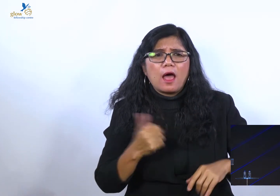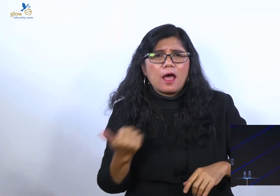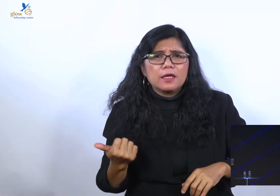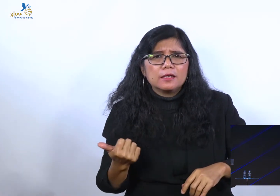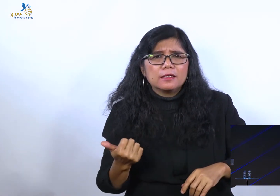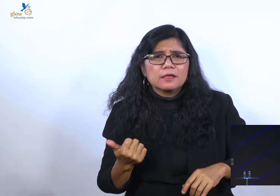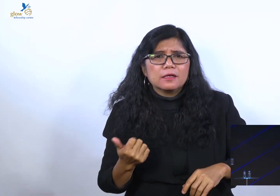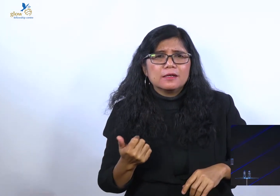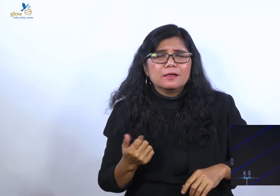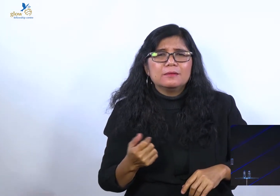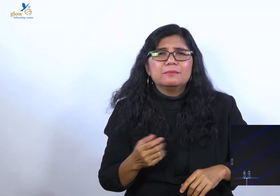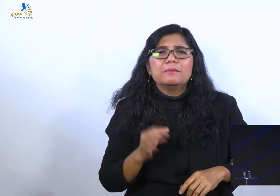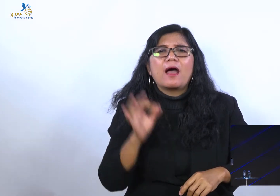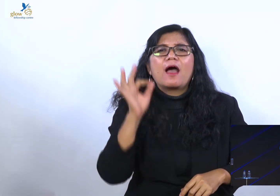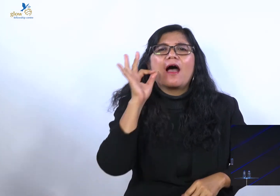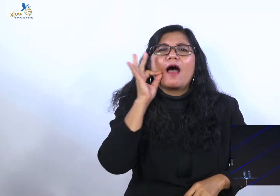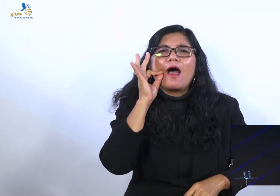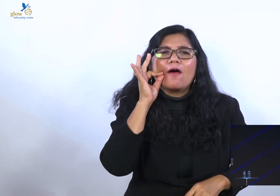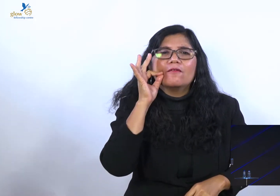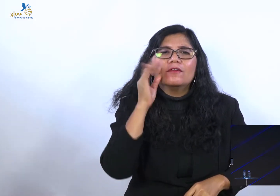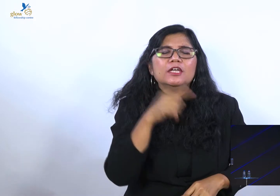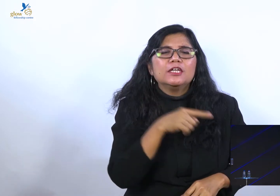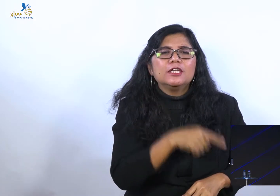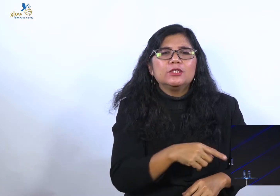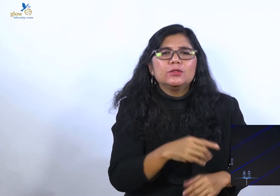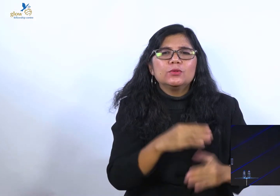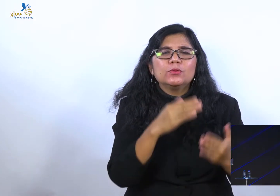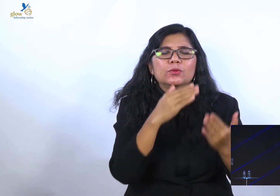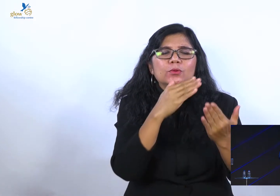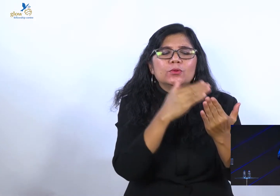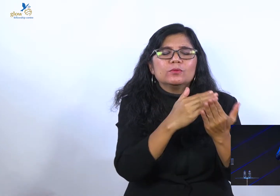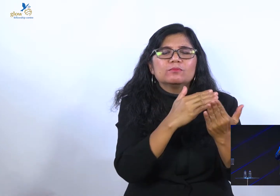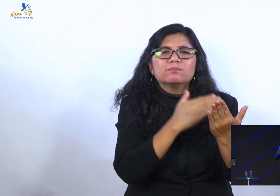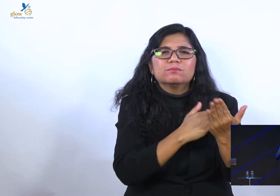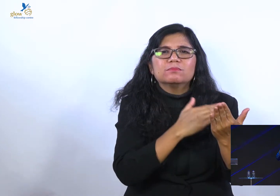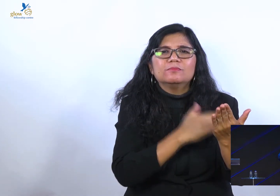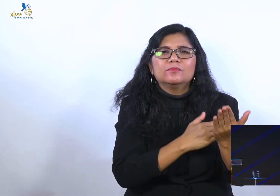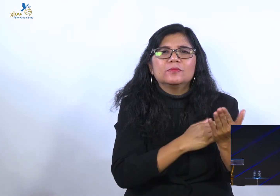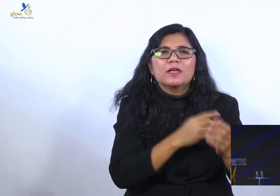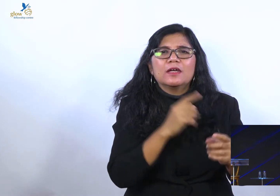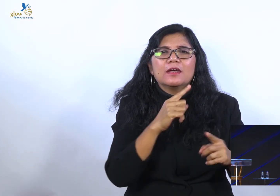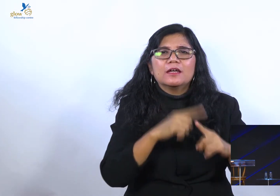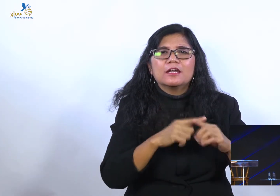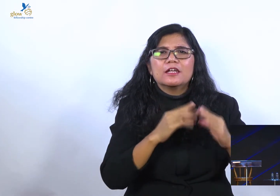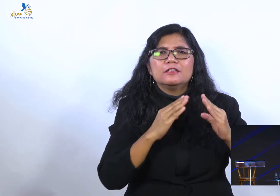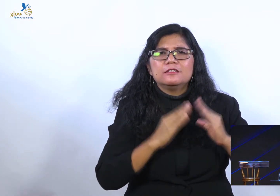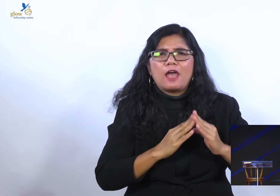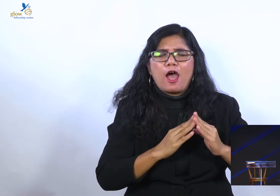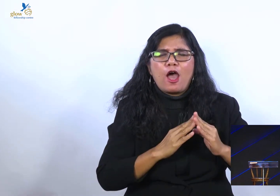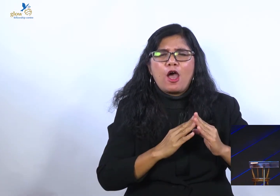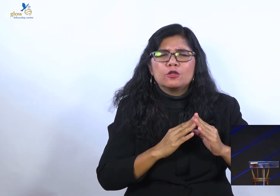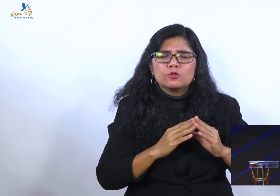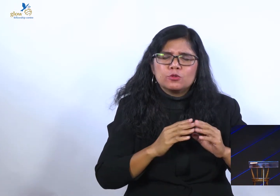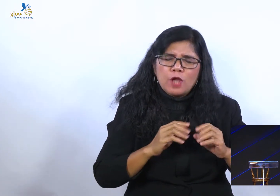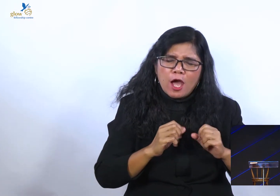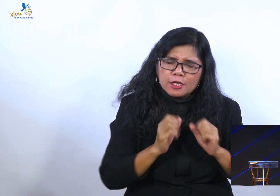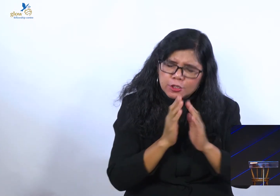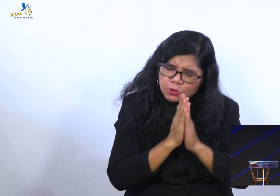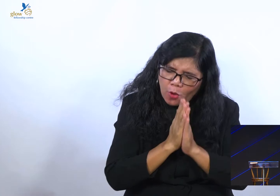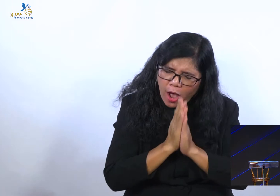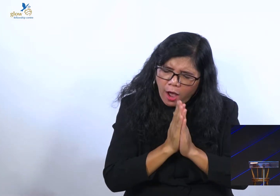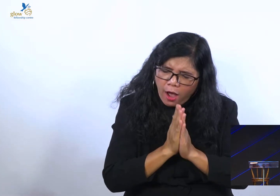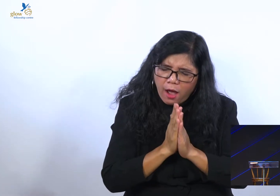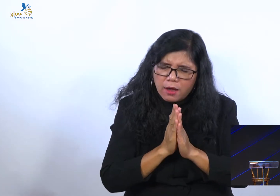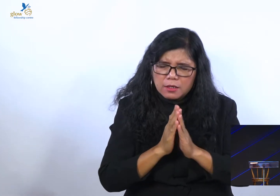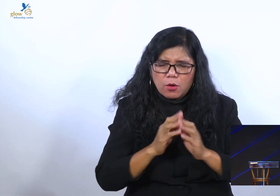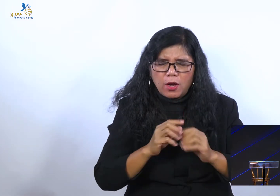gereja bos. Itu yang sudah digumuli berpuluh-puluh tahun oleh bapak-bapak gereja kita. Kau mau serang. Kau pikir kau lebih hebat